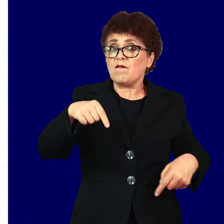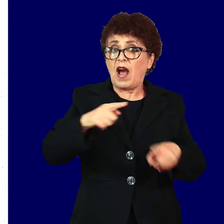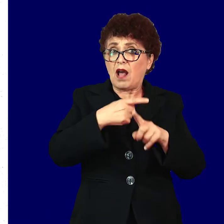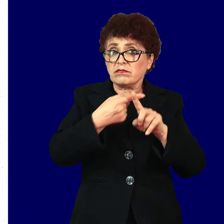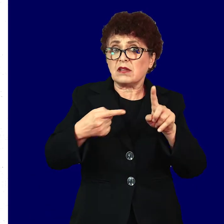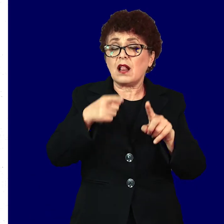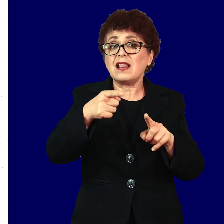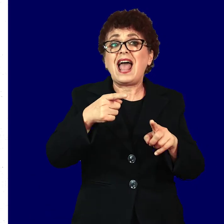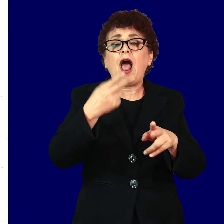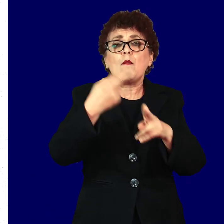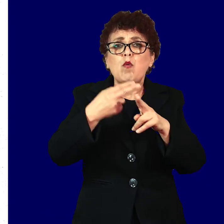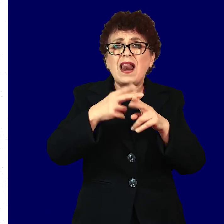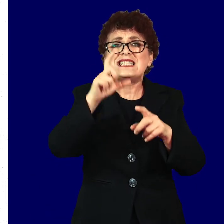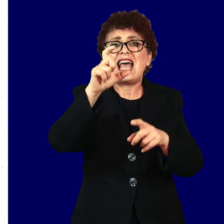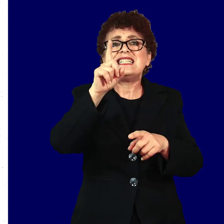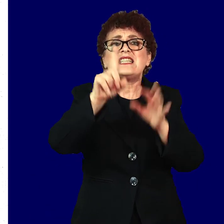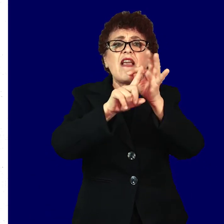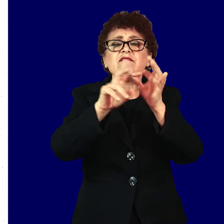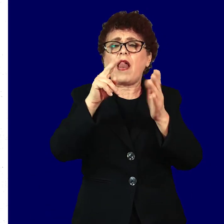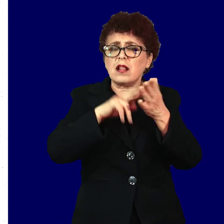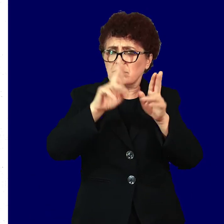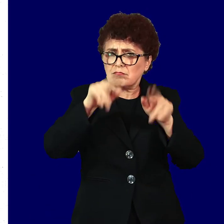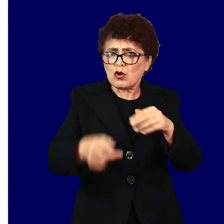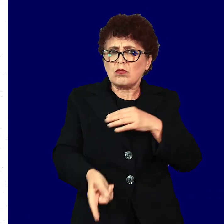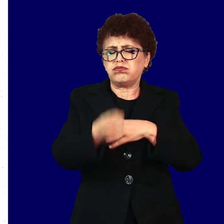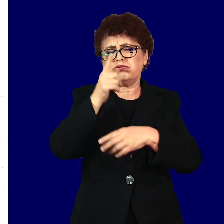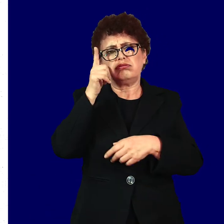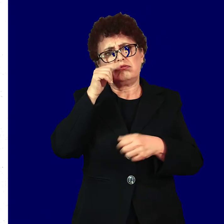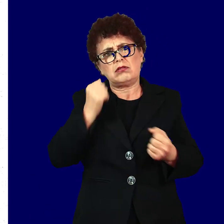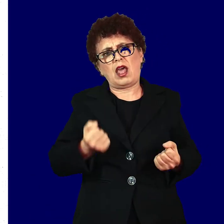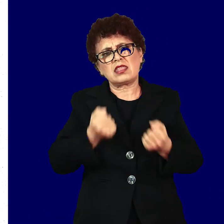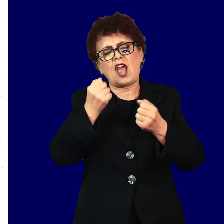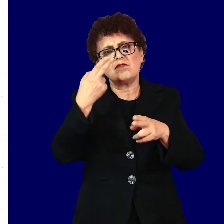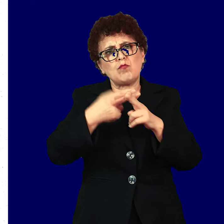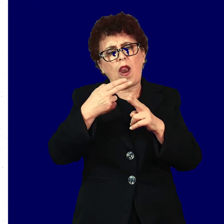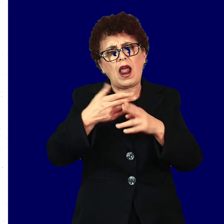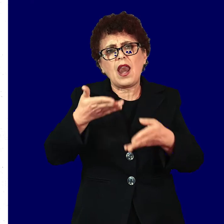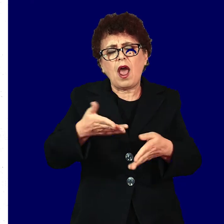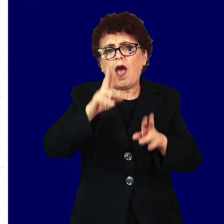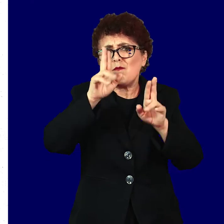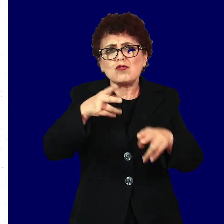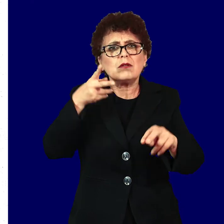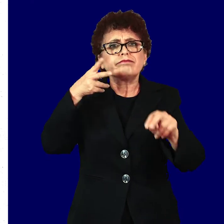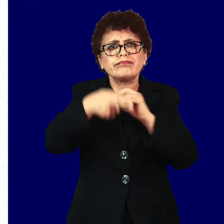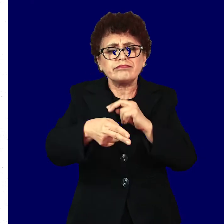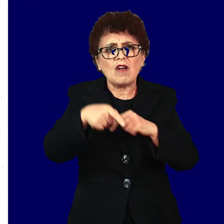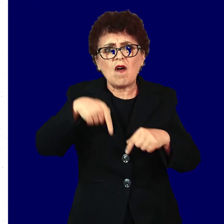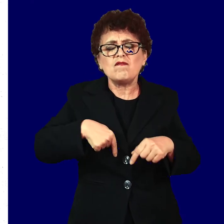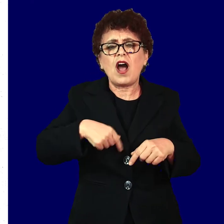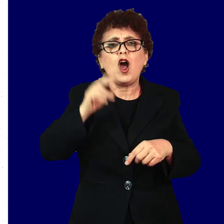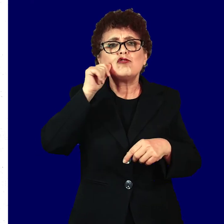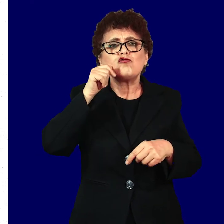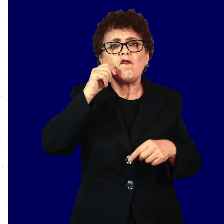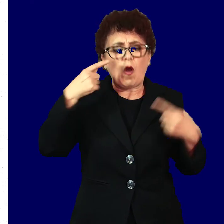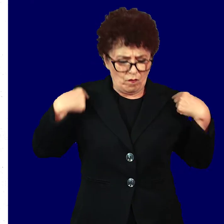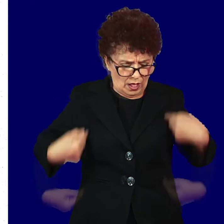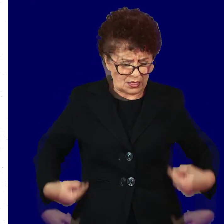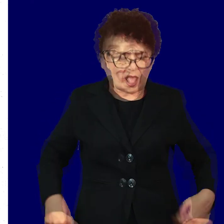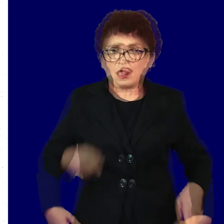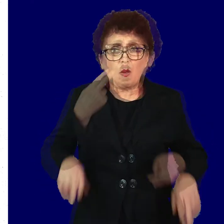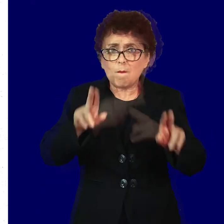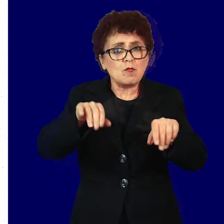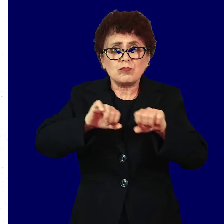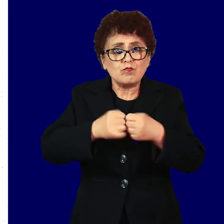фаза, сифилисот може да предизвика тешки заболувања кои може да го спречат функционирањето на човековото тело.